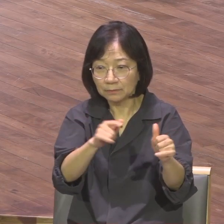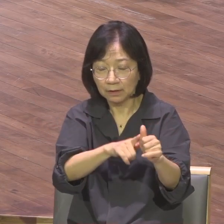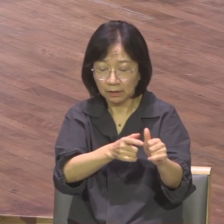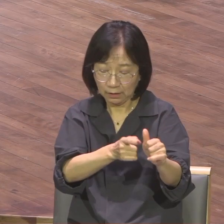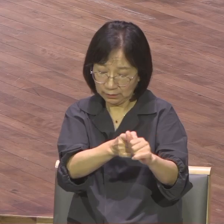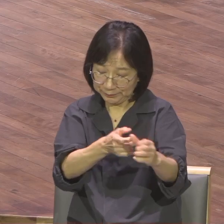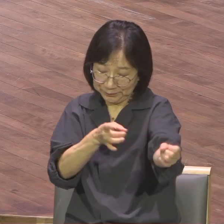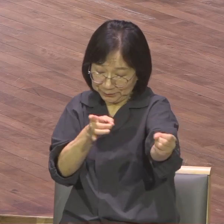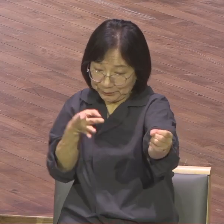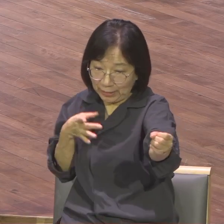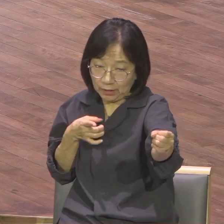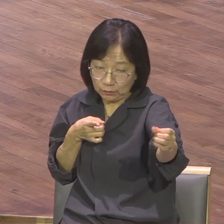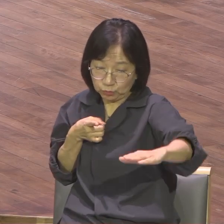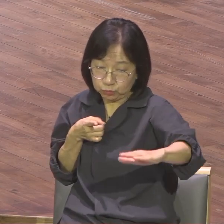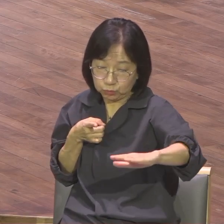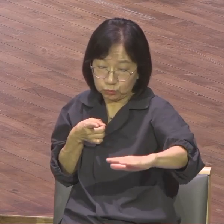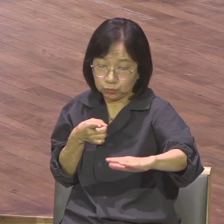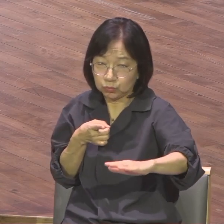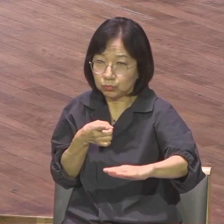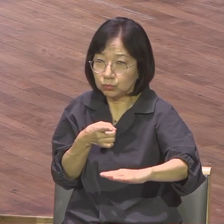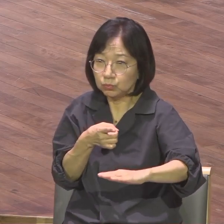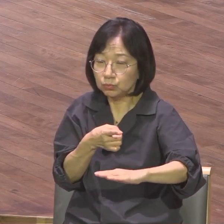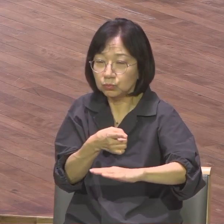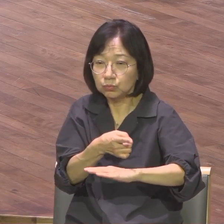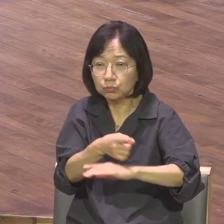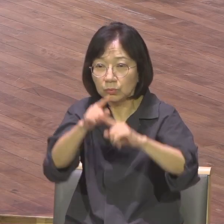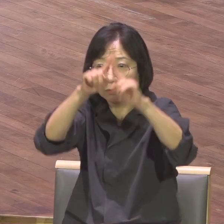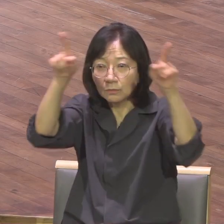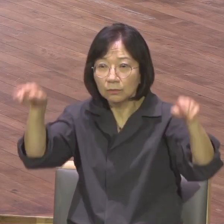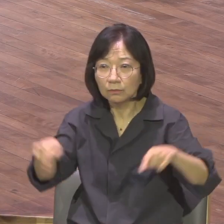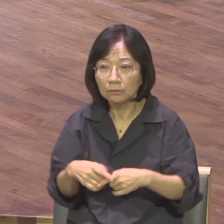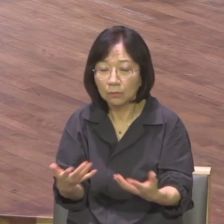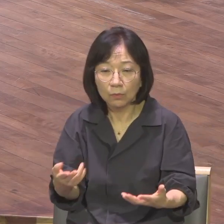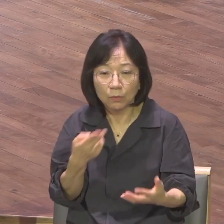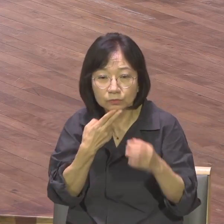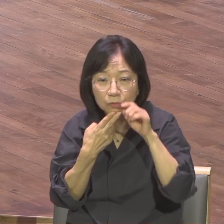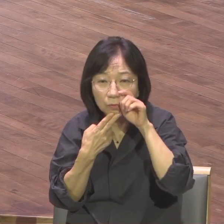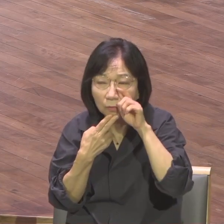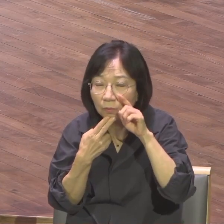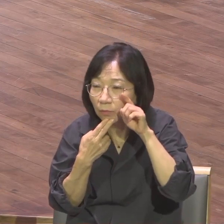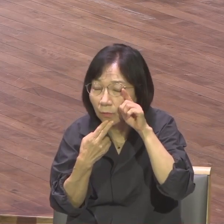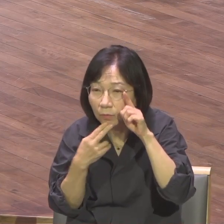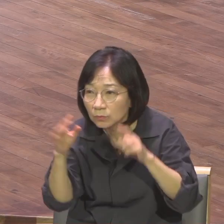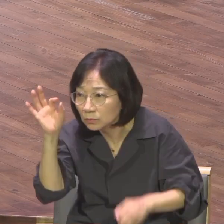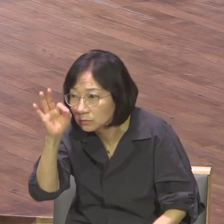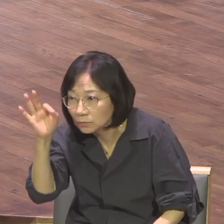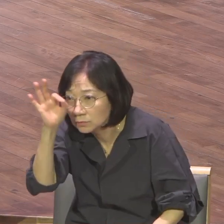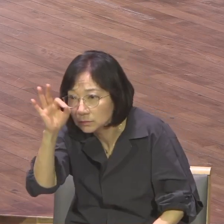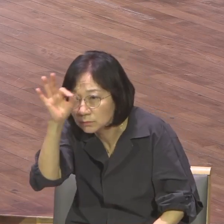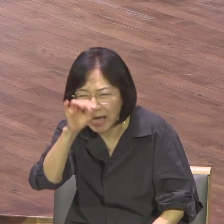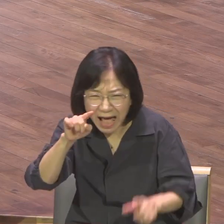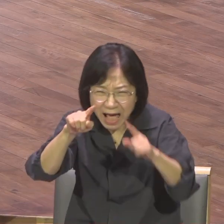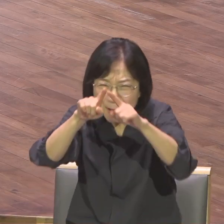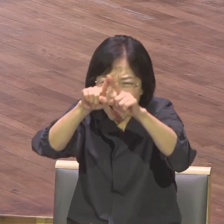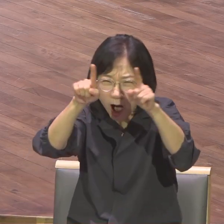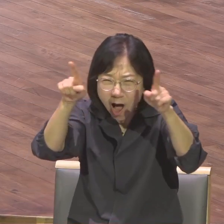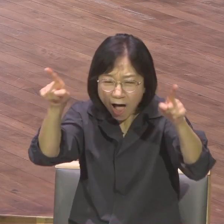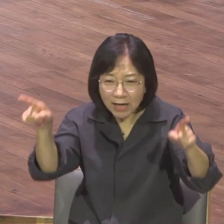화살이 어디로 간 겁니까? 당장 봤는데 화살이 없어요 화살이 1점을 쏜 거예요 1점이